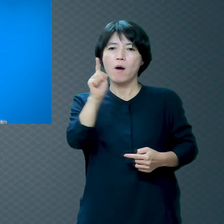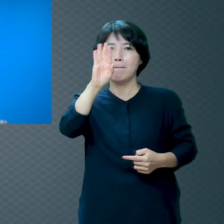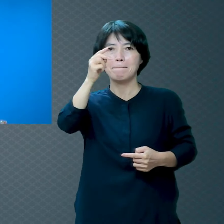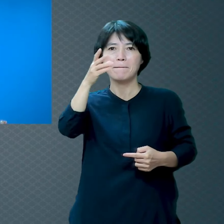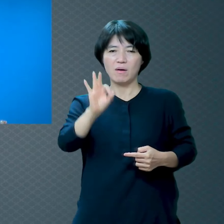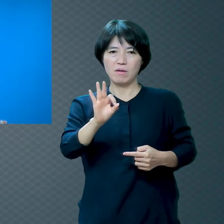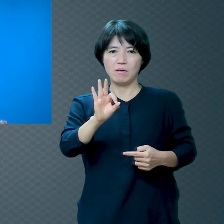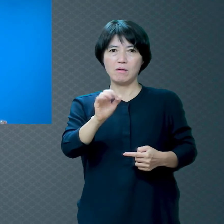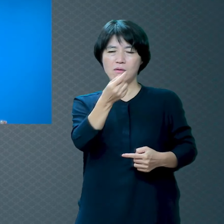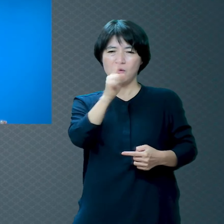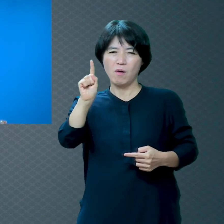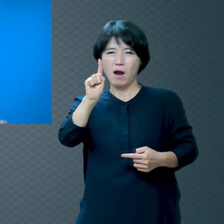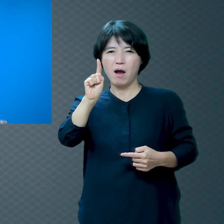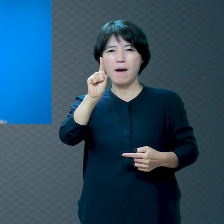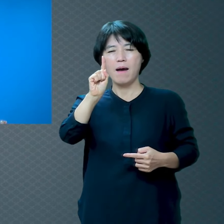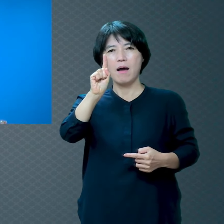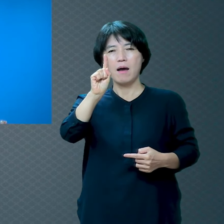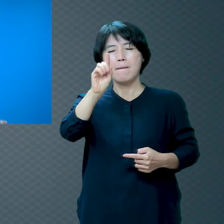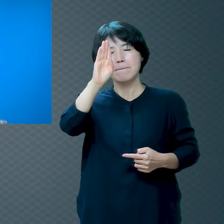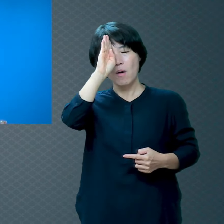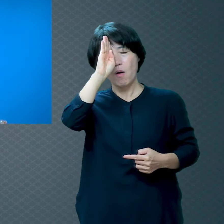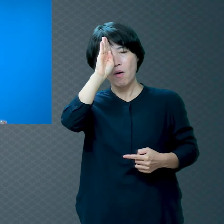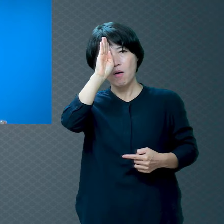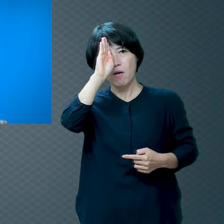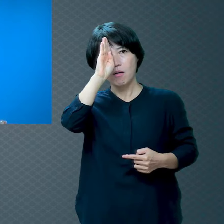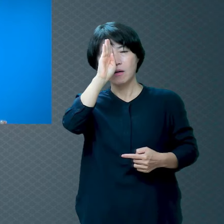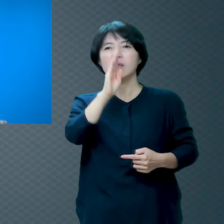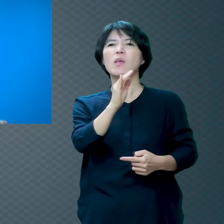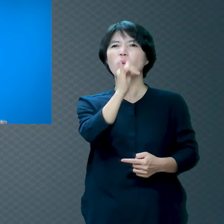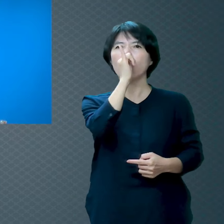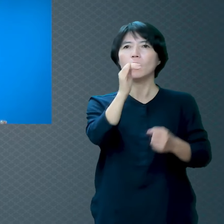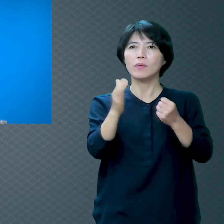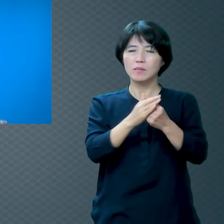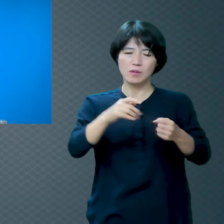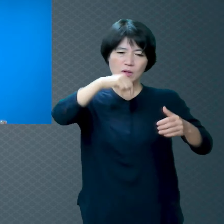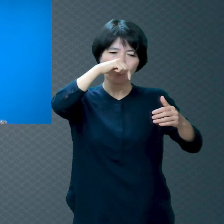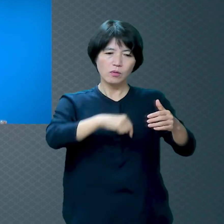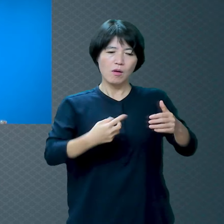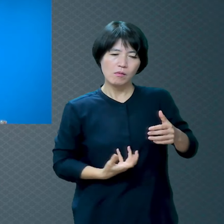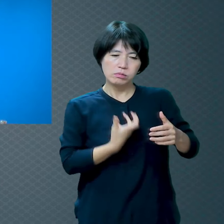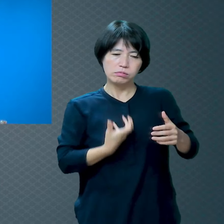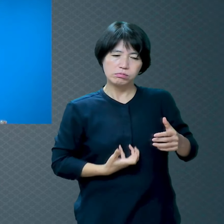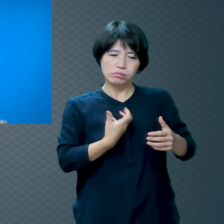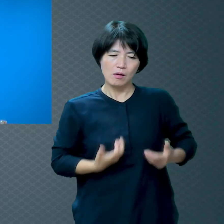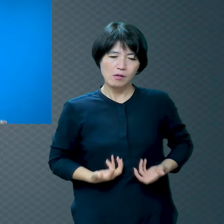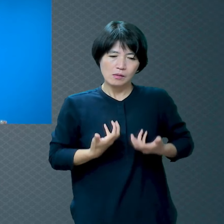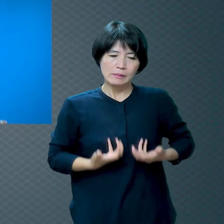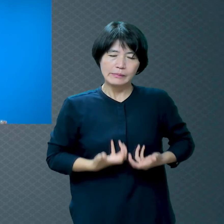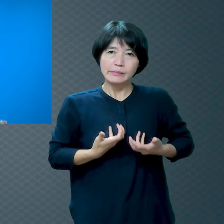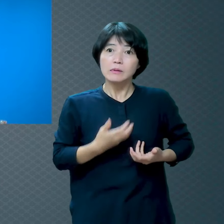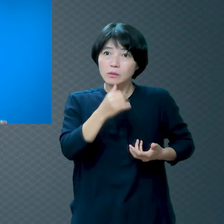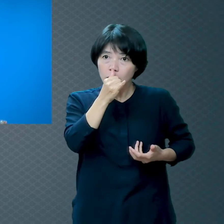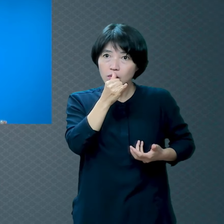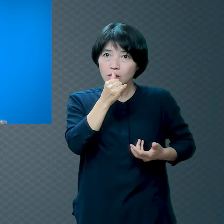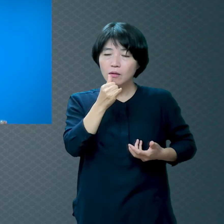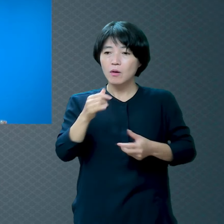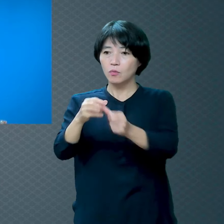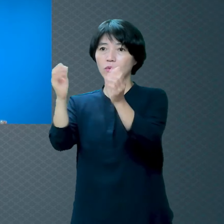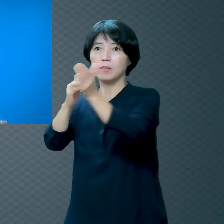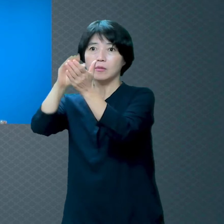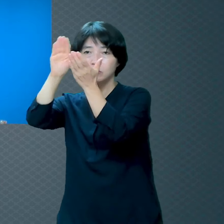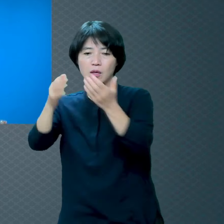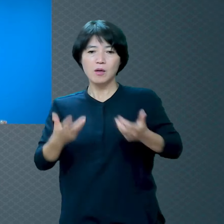구원받고 참 하시는 말씀이 속에서 오르락내리락 했던 불덩어리가 없어졌다